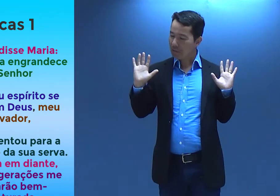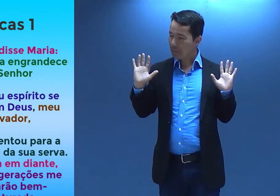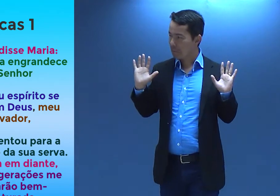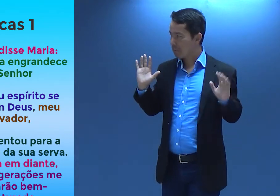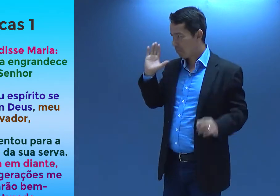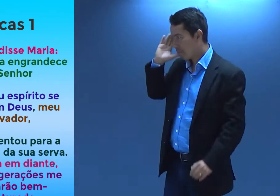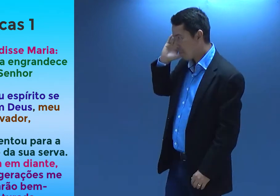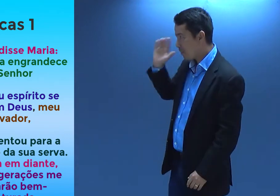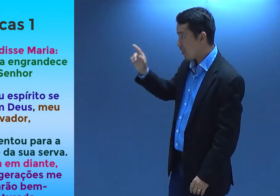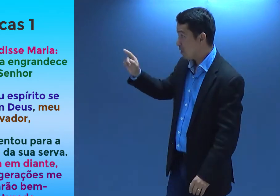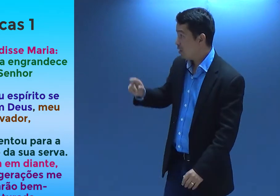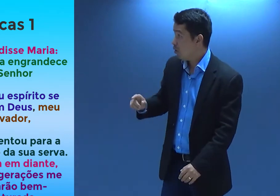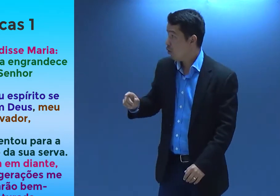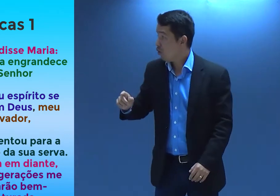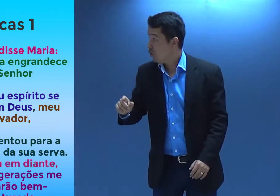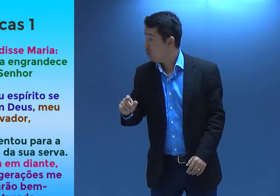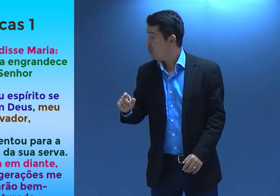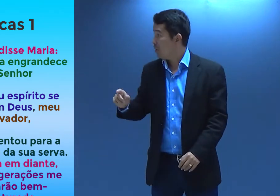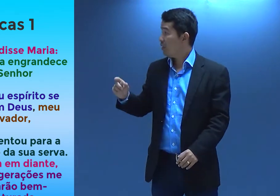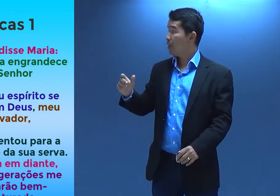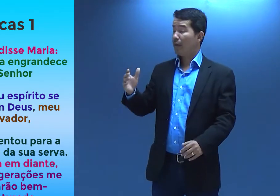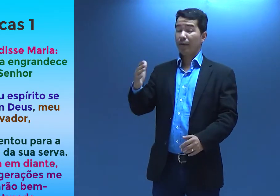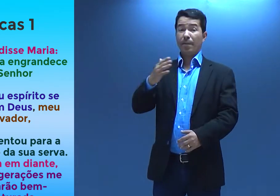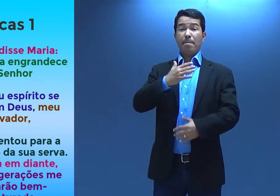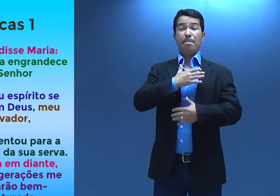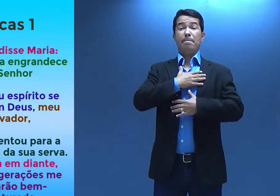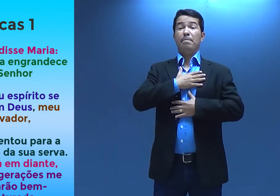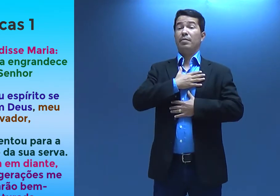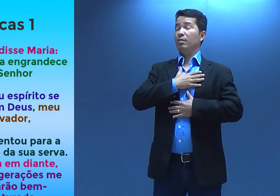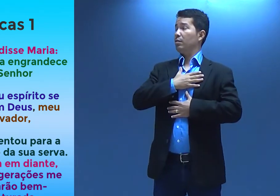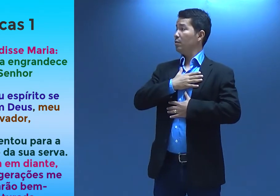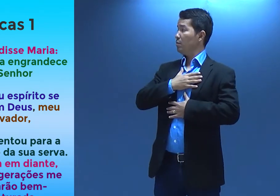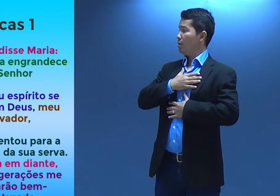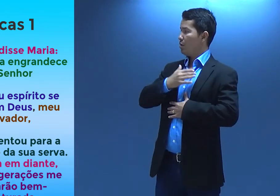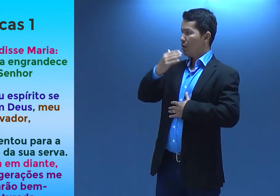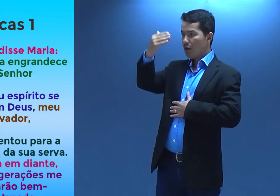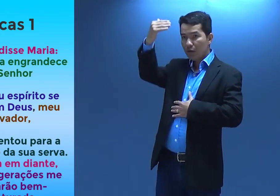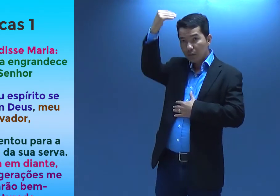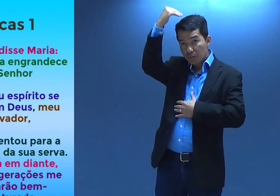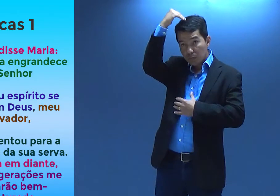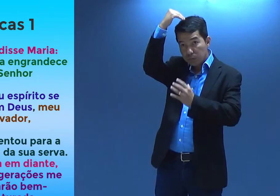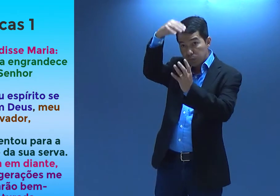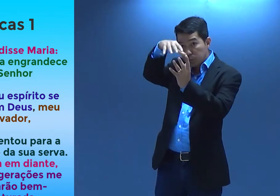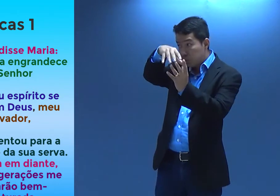fazer diferente também não. Mas olha ali. A minha alma